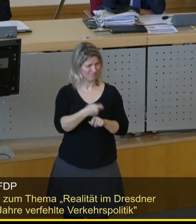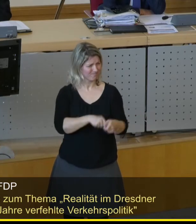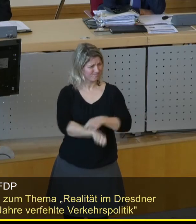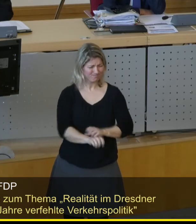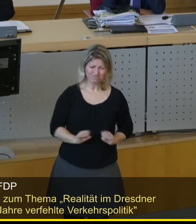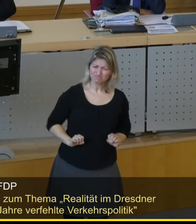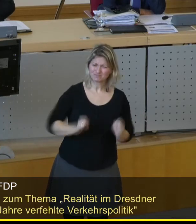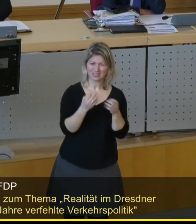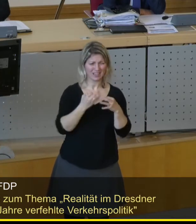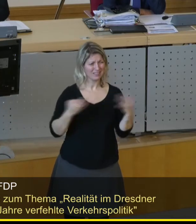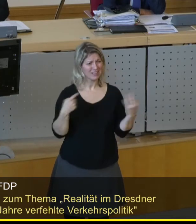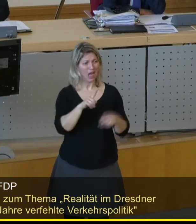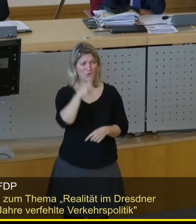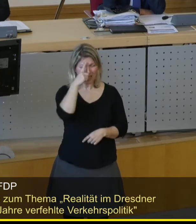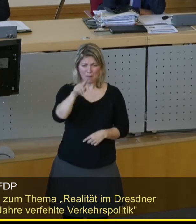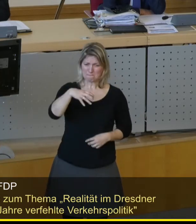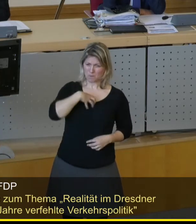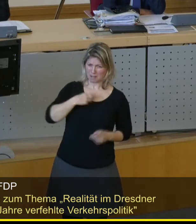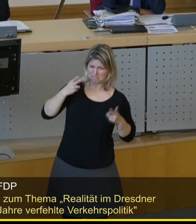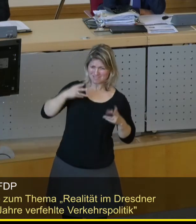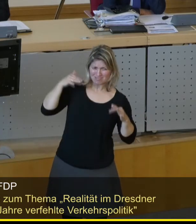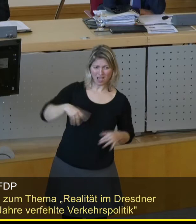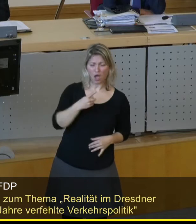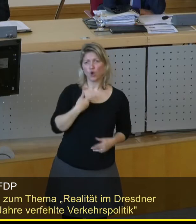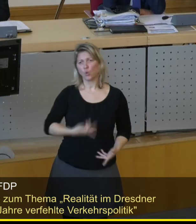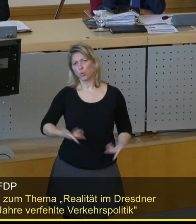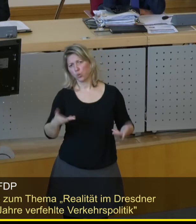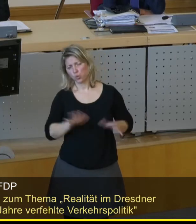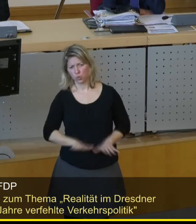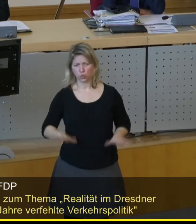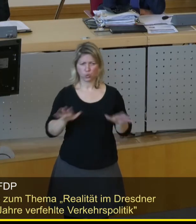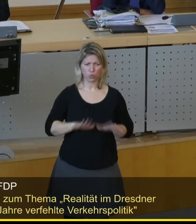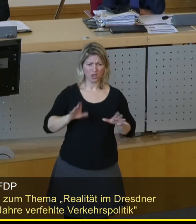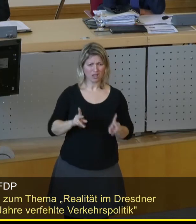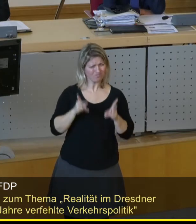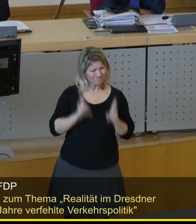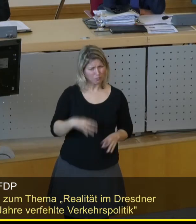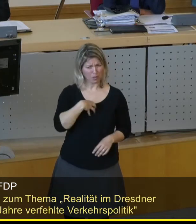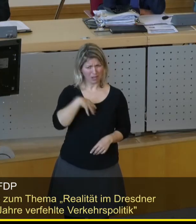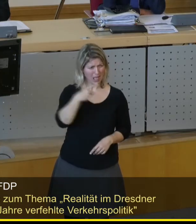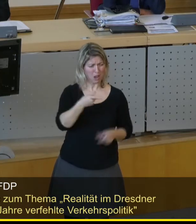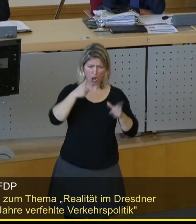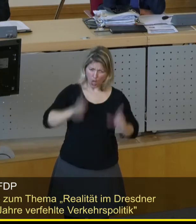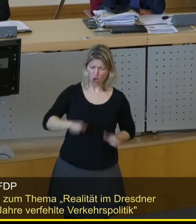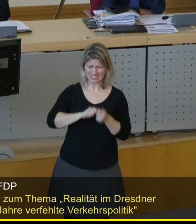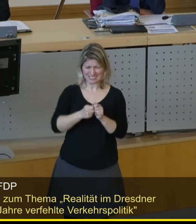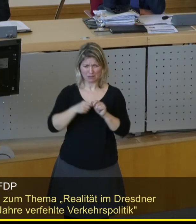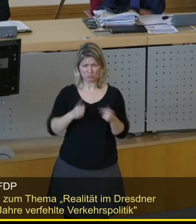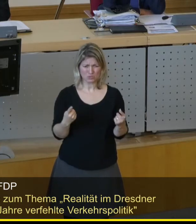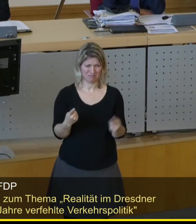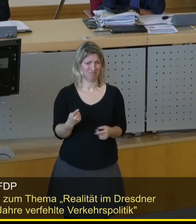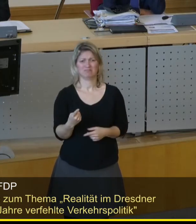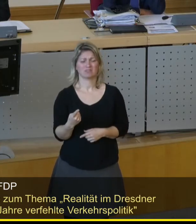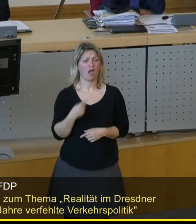man hat auch kein Problembewusstsein, die wirklichen Probleme in der Verkehrspolitik in dieser Stadt endlich anzufassen. Das ist nicht 500 Meter